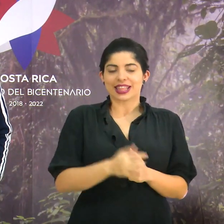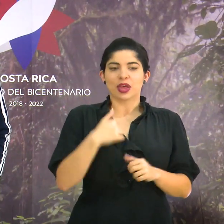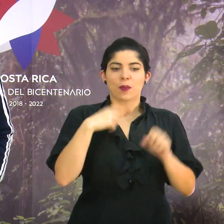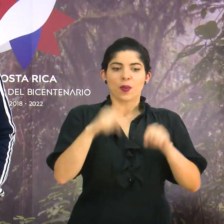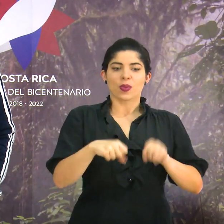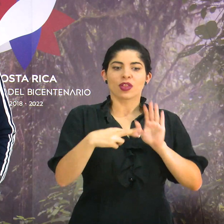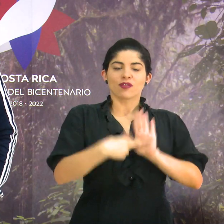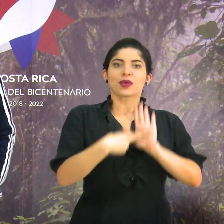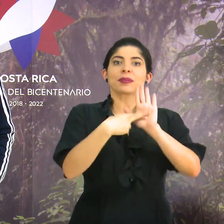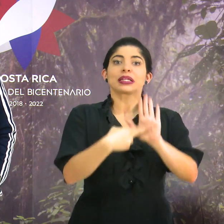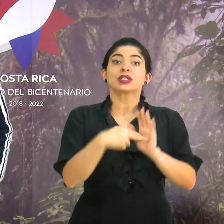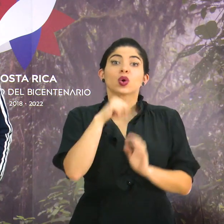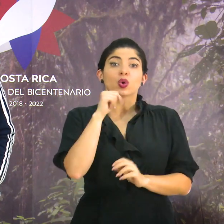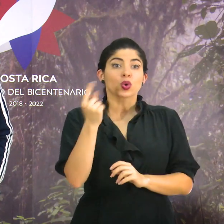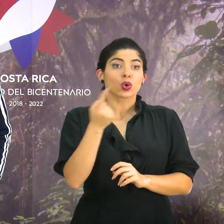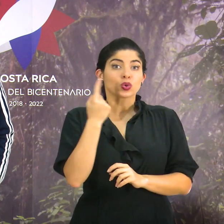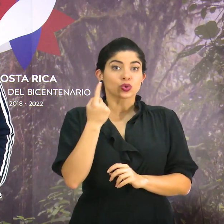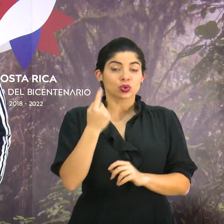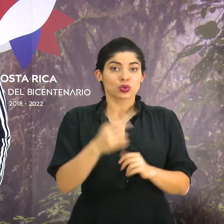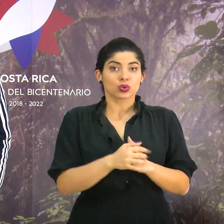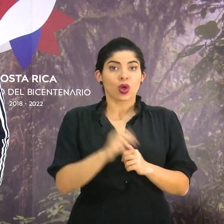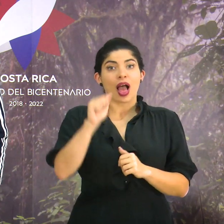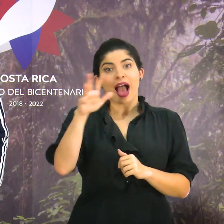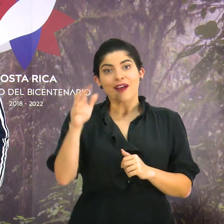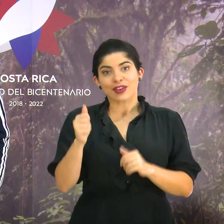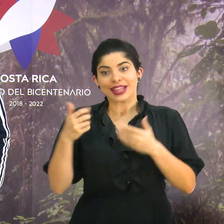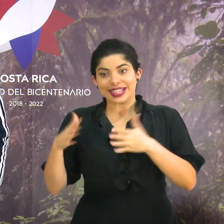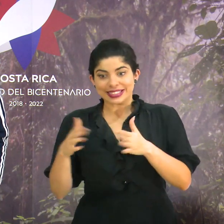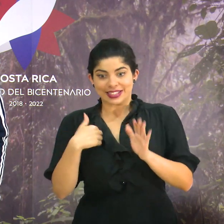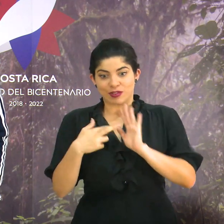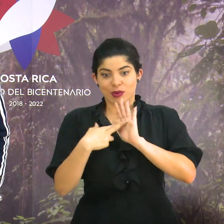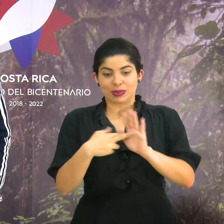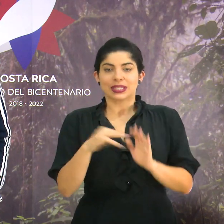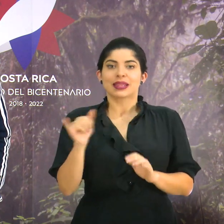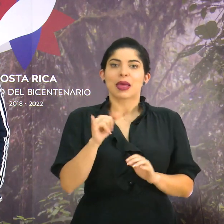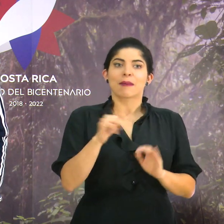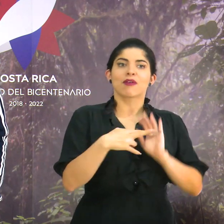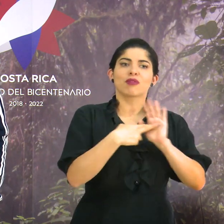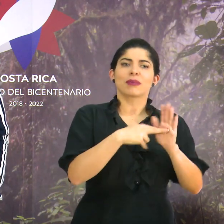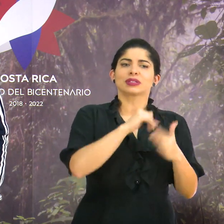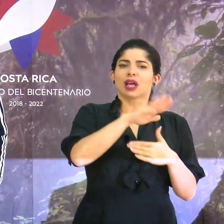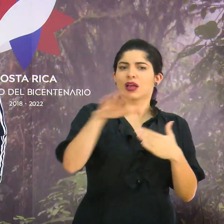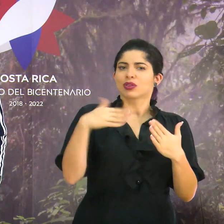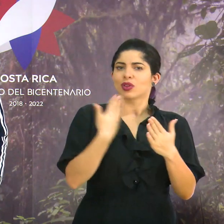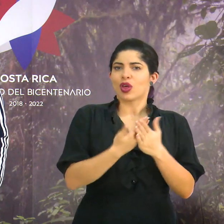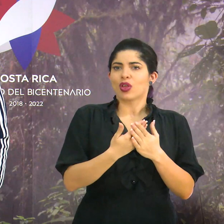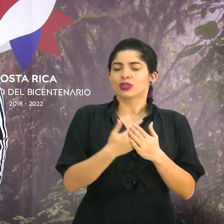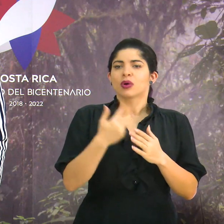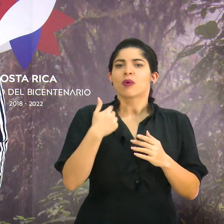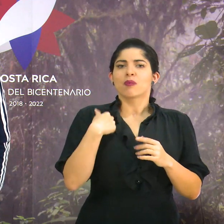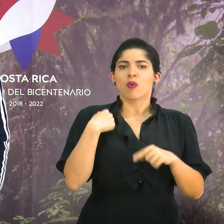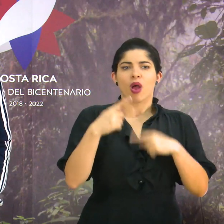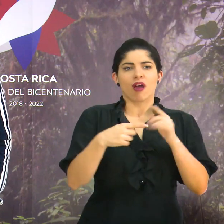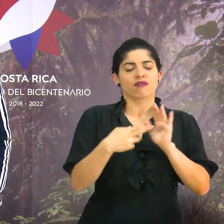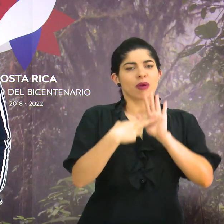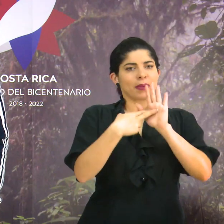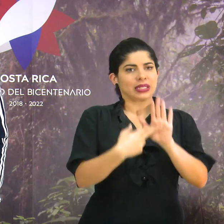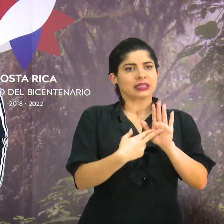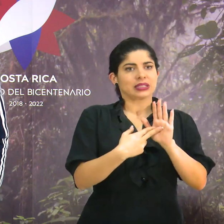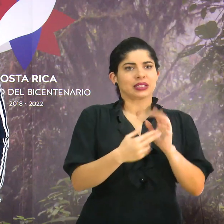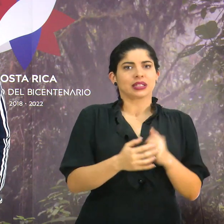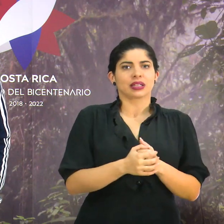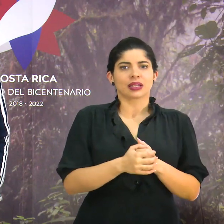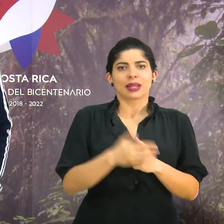representarlos no solo a los afrodescendientes sino a todos y voy a estar representándolos